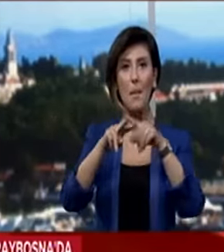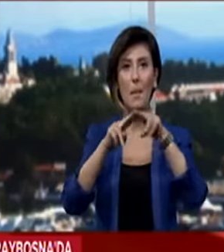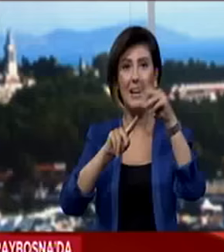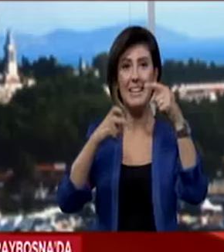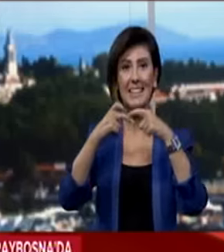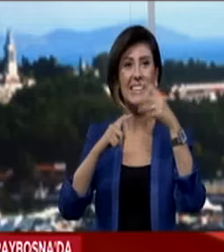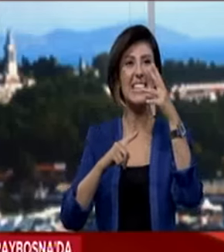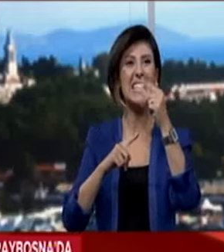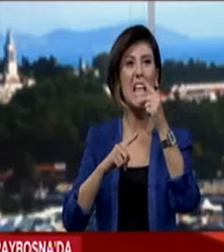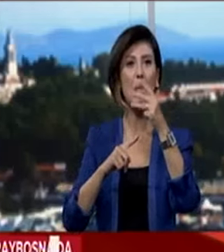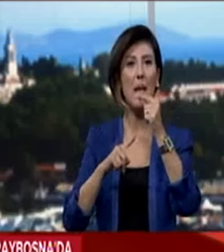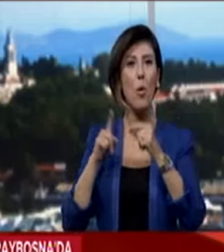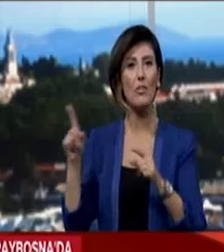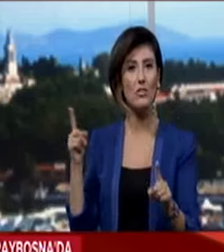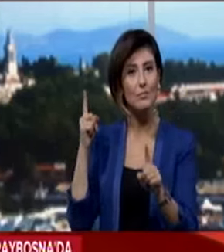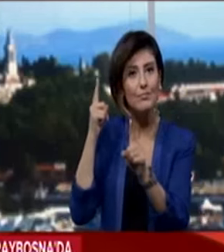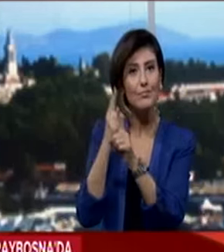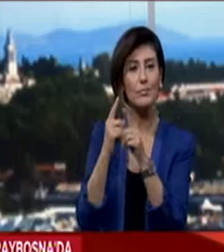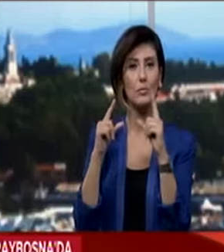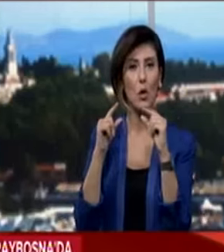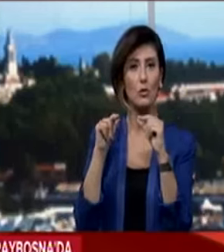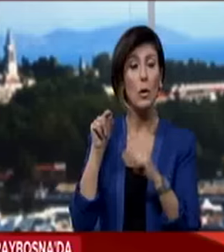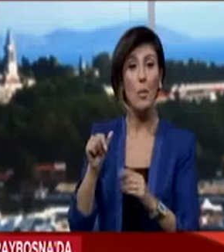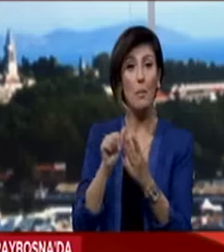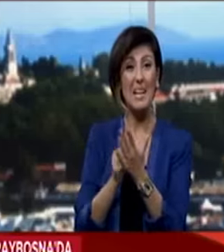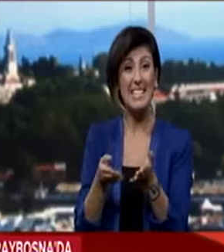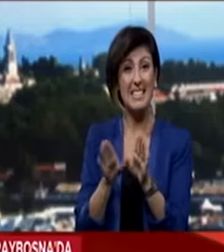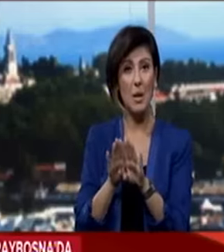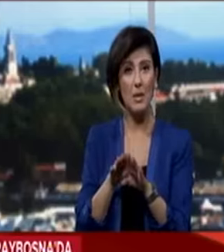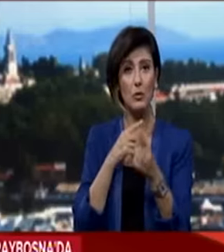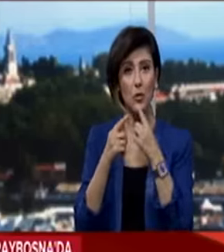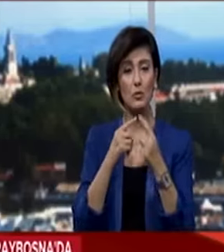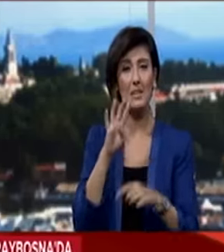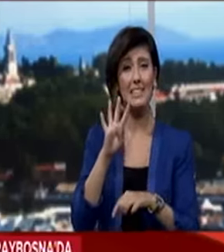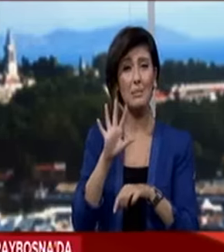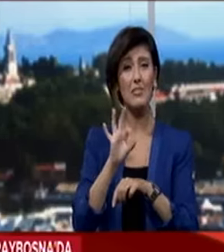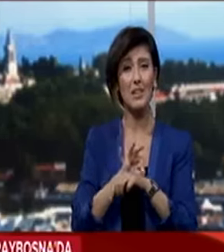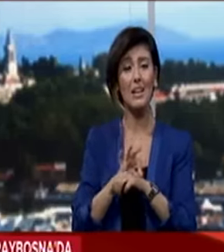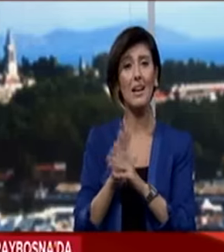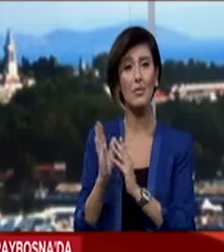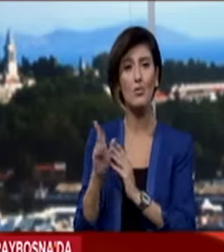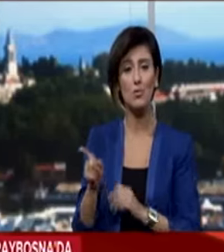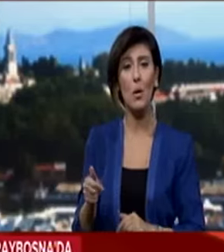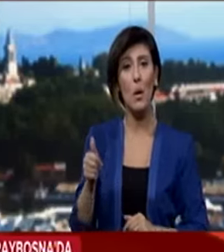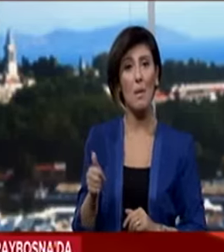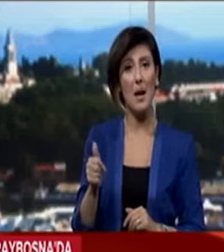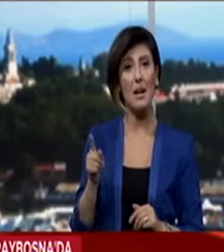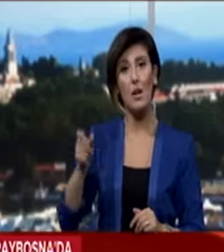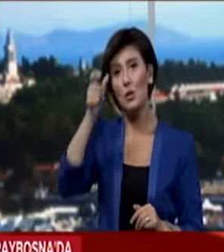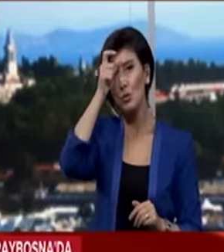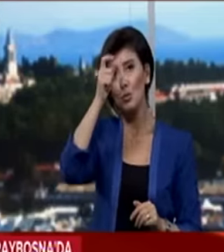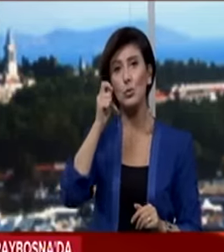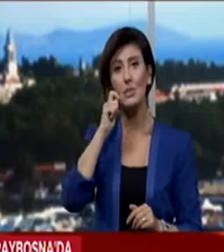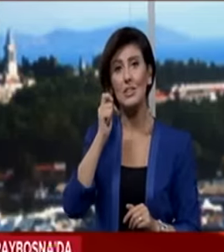İzzet Begoviç ile bir görüşme gerçekleştirdi. Basına kapalı yapılan görüşme yaklaşık 45 dakika sürdü. Bakan Topçu